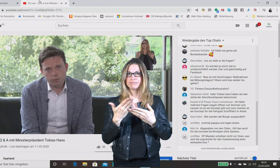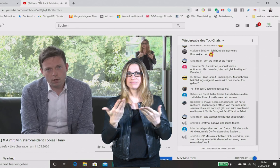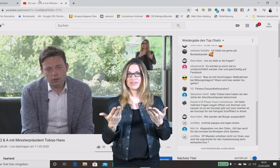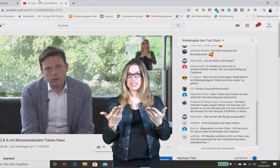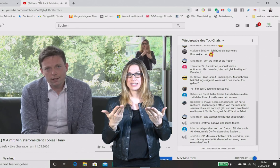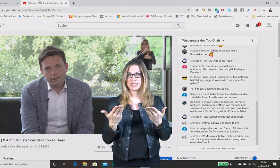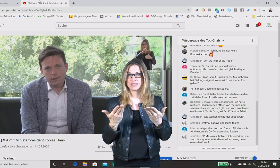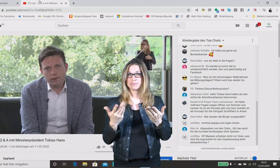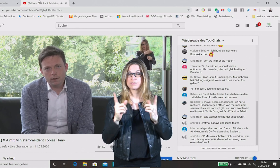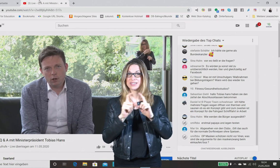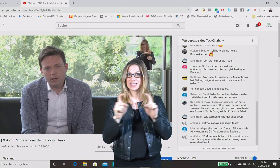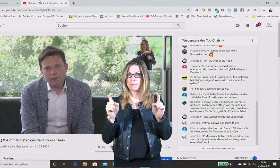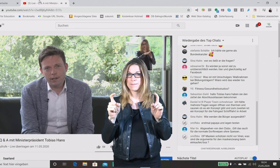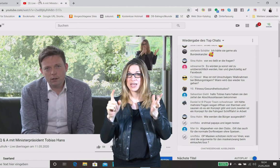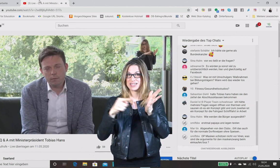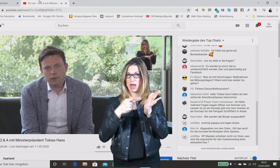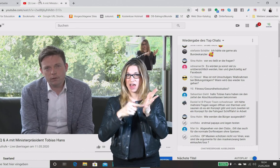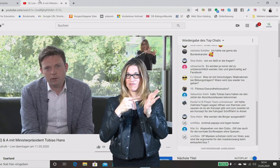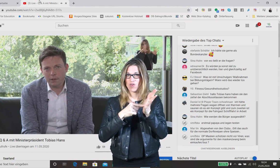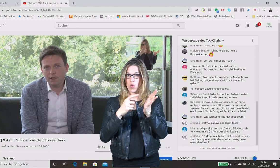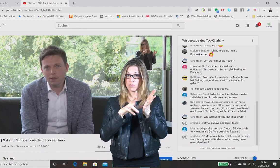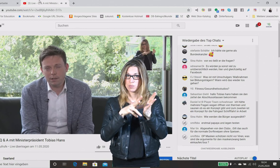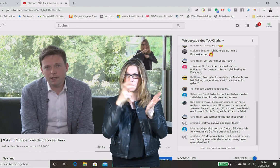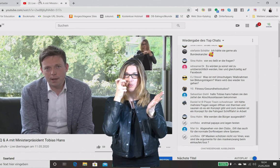Thema denn an, Smartphones und Tablets. geht's?